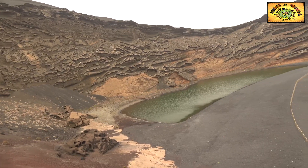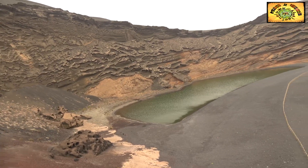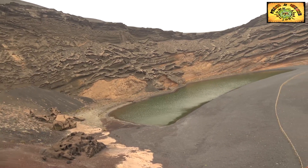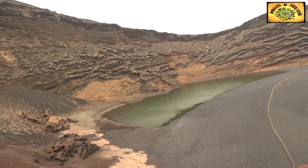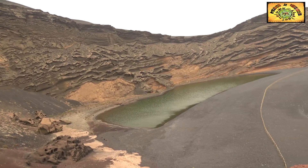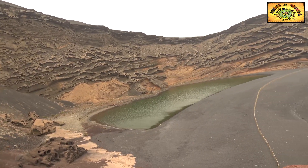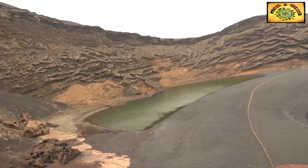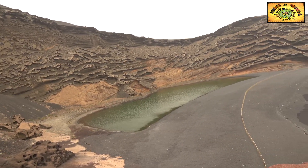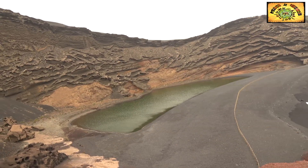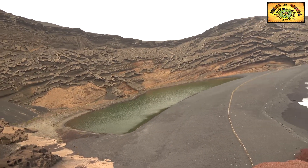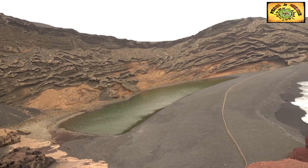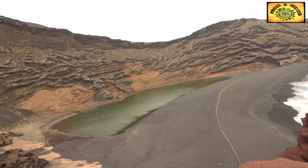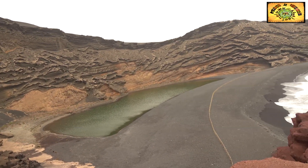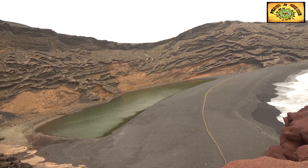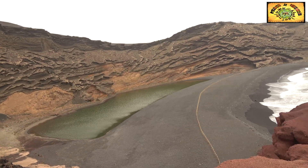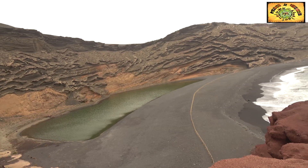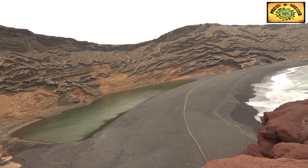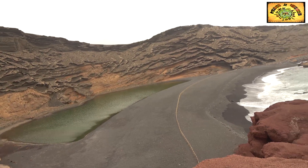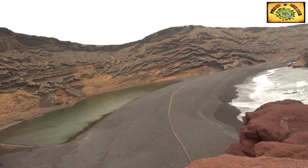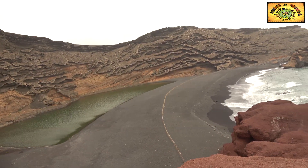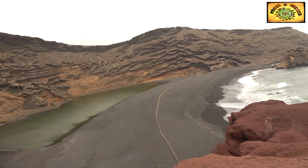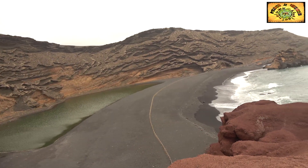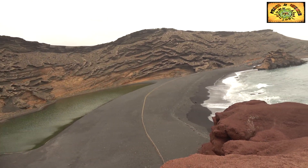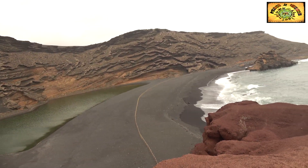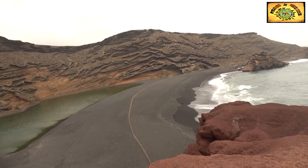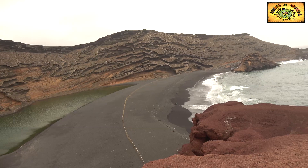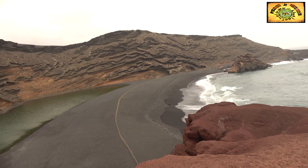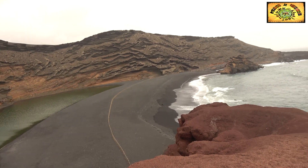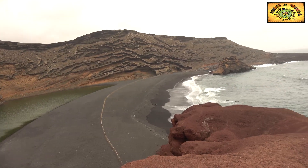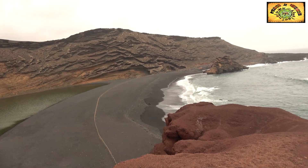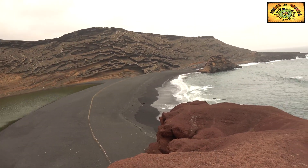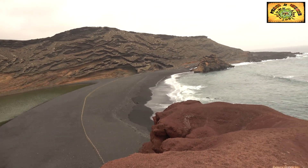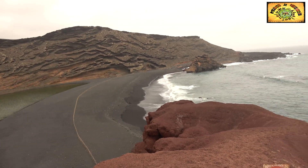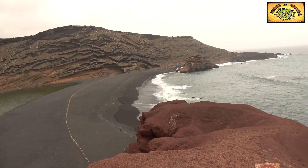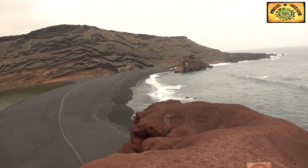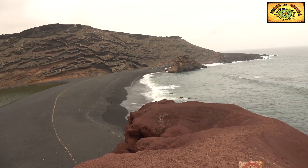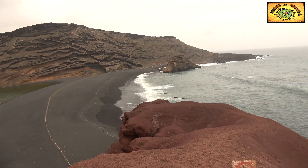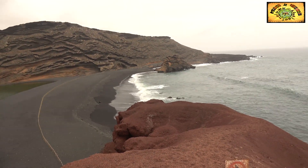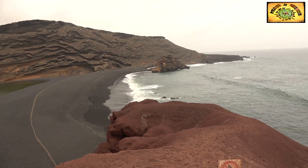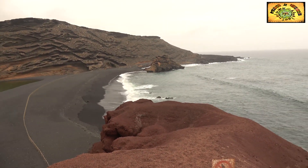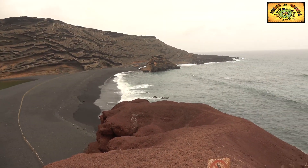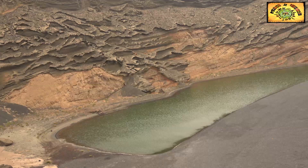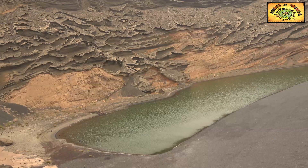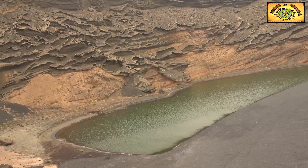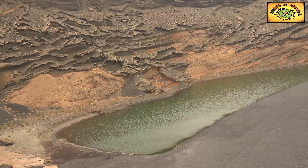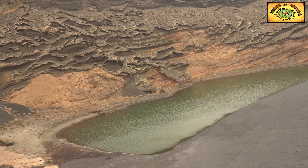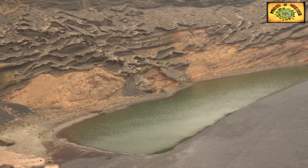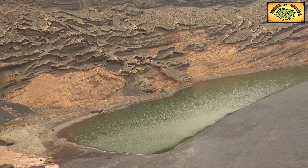tenéis que ir a visitar es lo que es la Laguna de los Ciclos o Laguna Verde. Diréis, ¿y ese nombre? Pues porque lo estáis viendo en las imágenes, porque es de color verde.